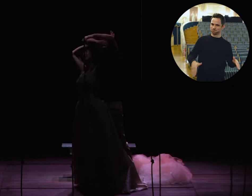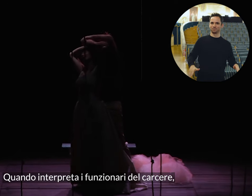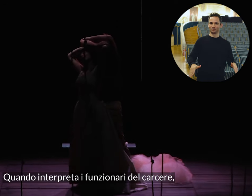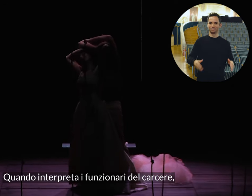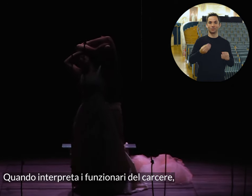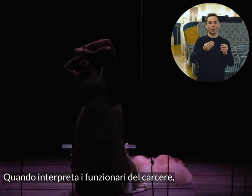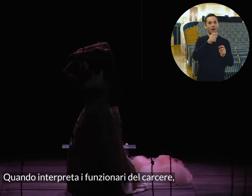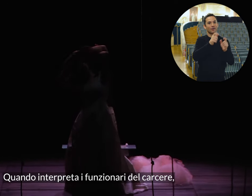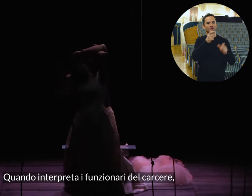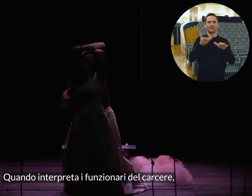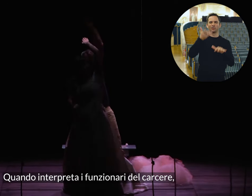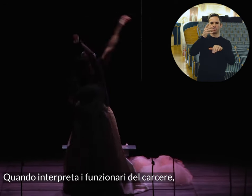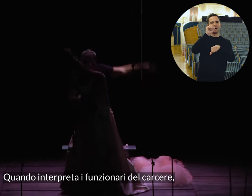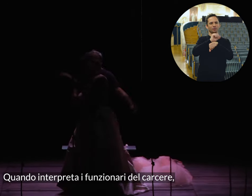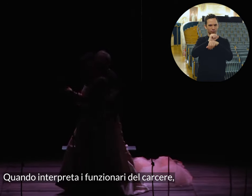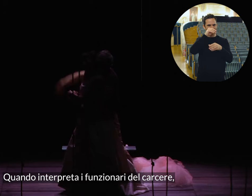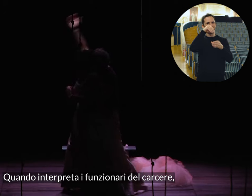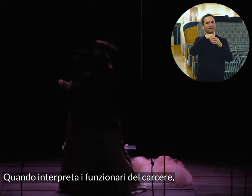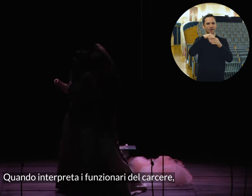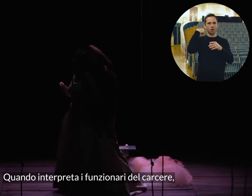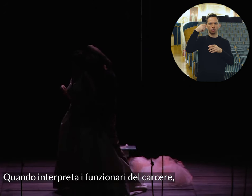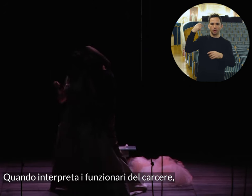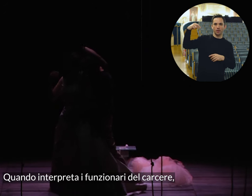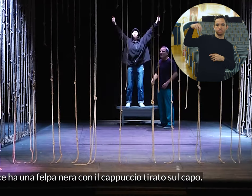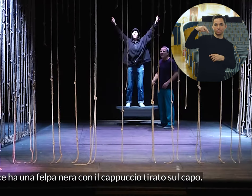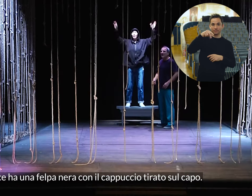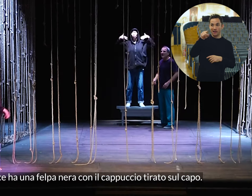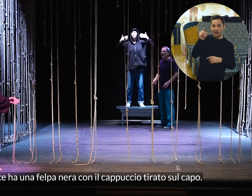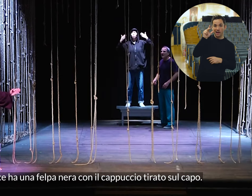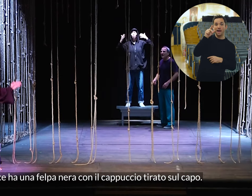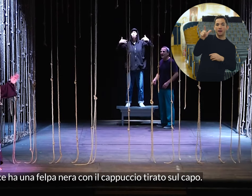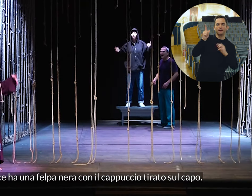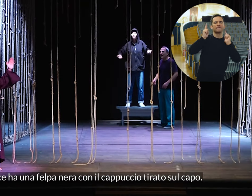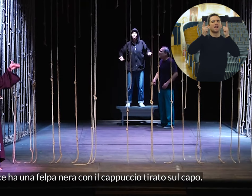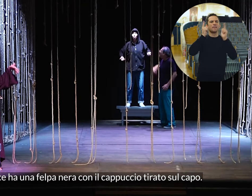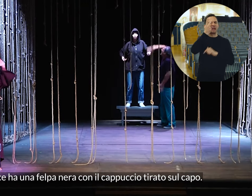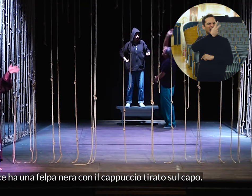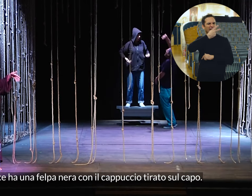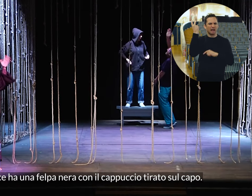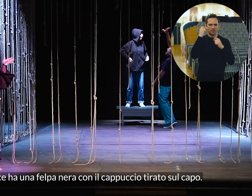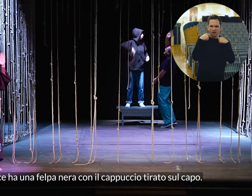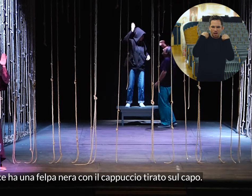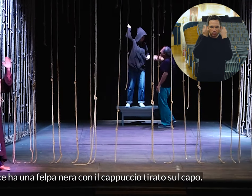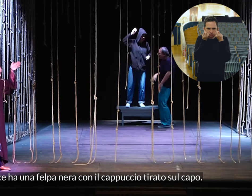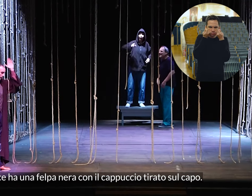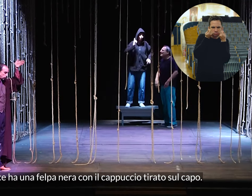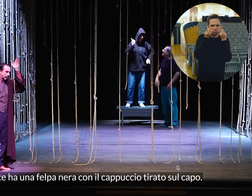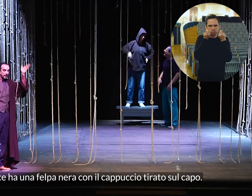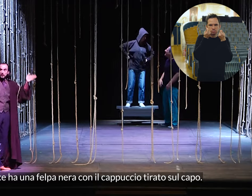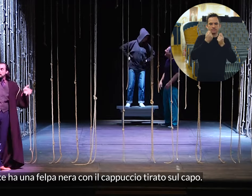Quando interpreta i funzionari del carcere, l'attrice ha una felpa nera con il cappuccio tirato sul